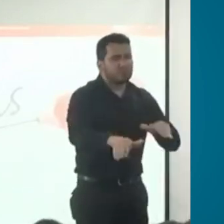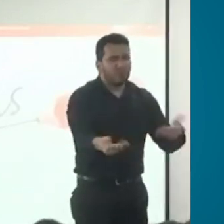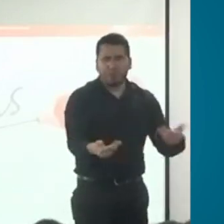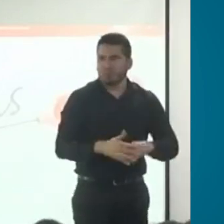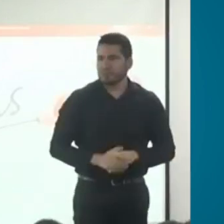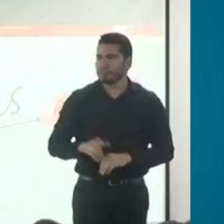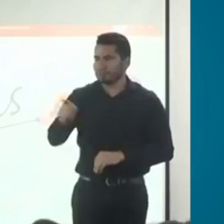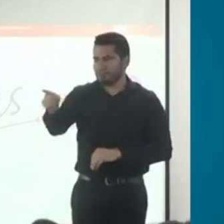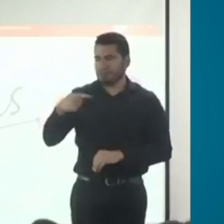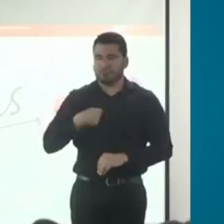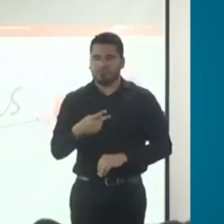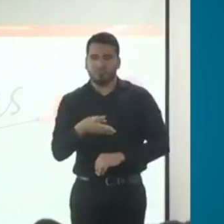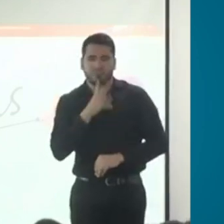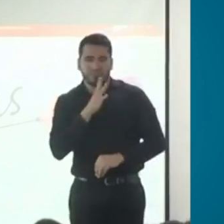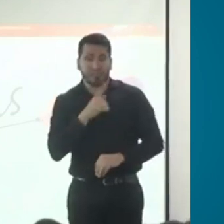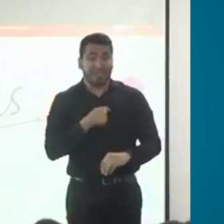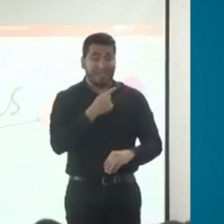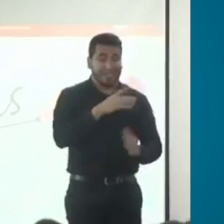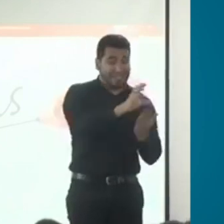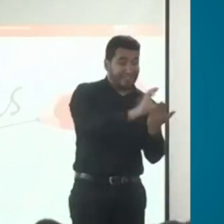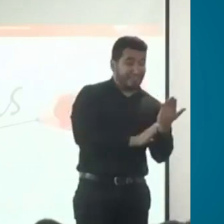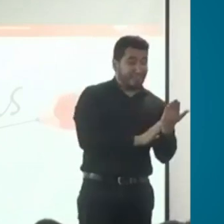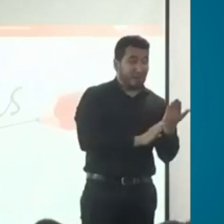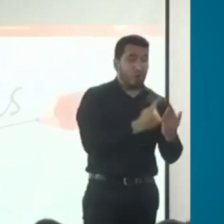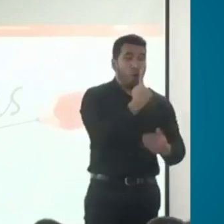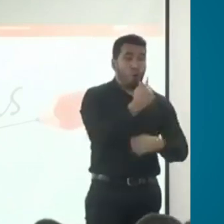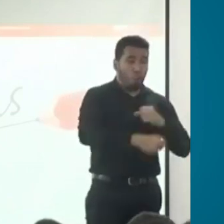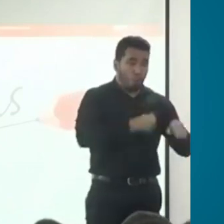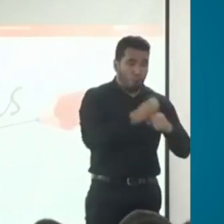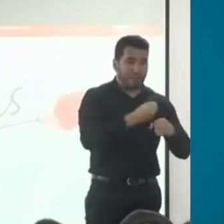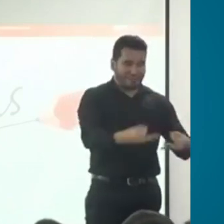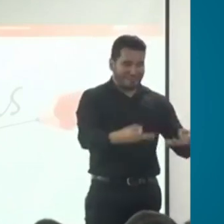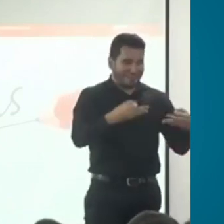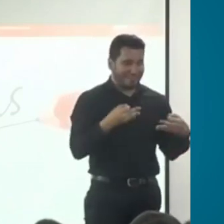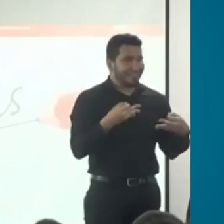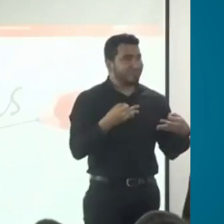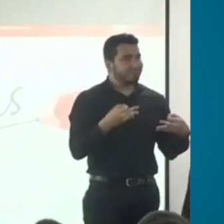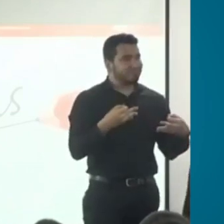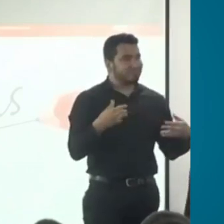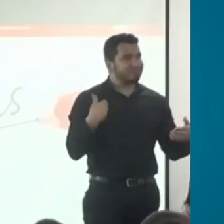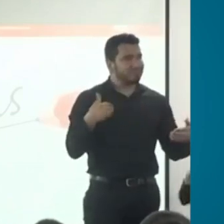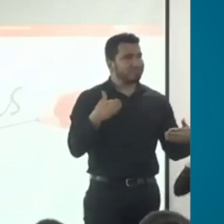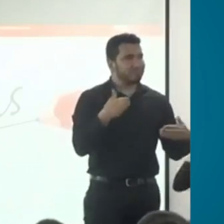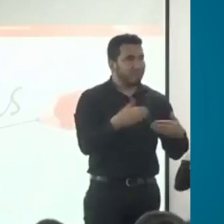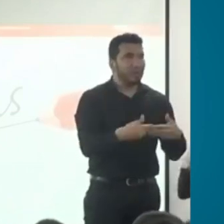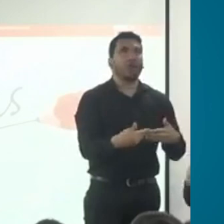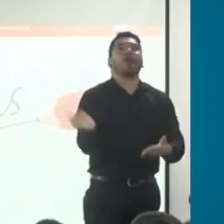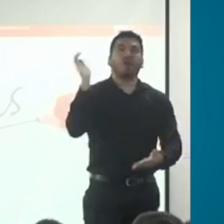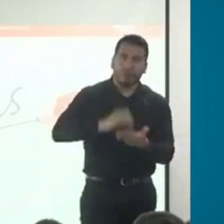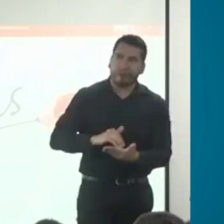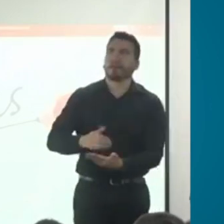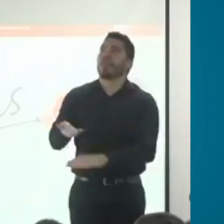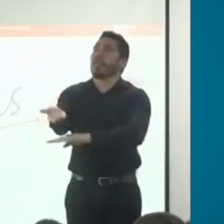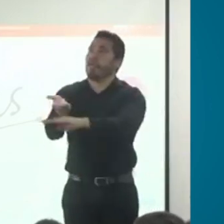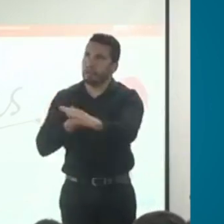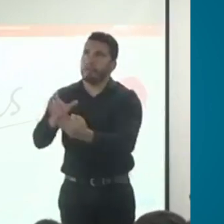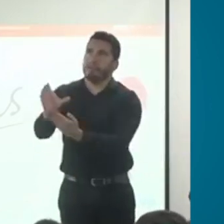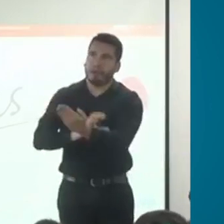cada año o ese certificado aplica para una temporada de años la comprensión. Voy a